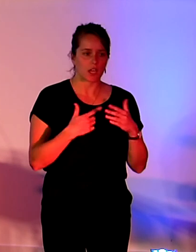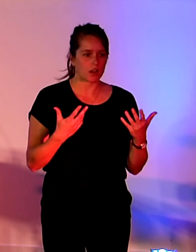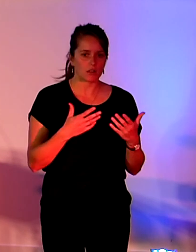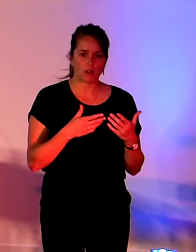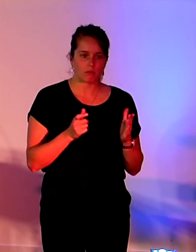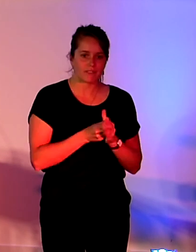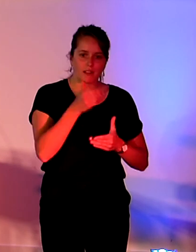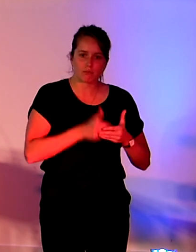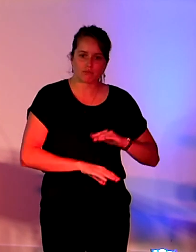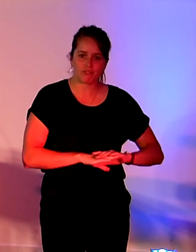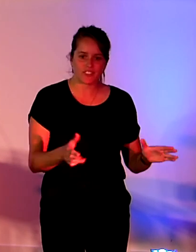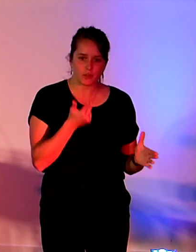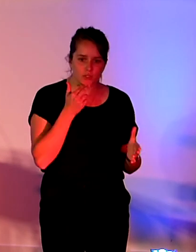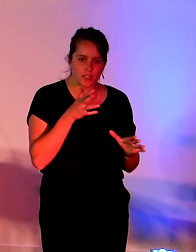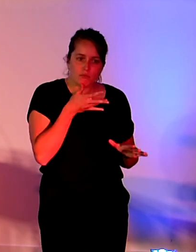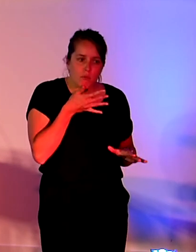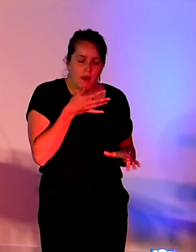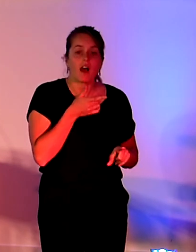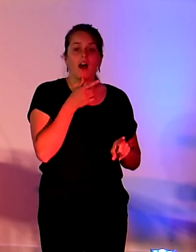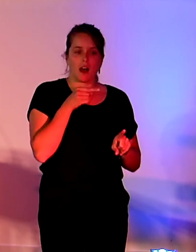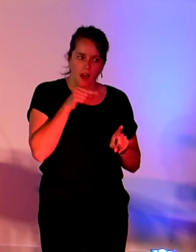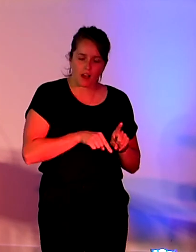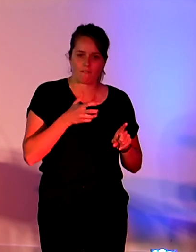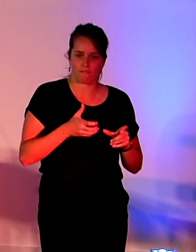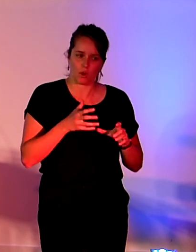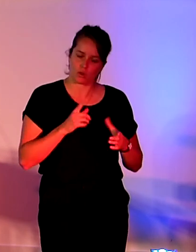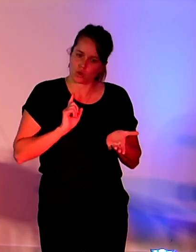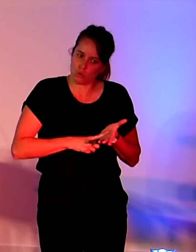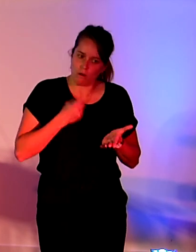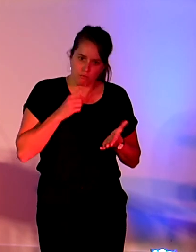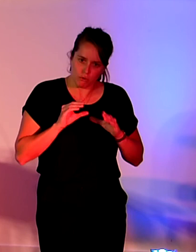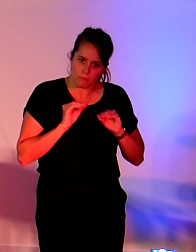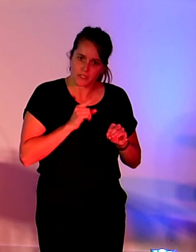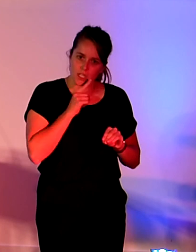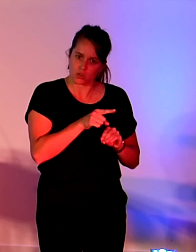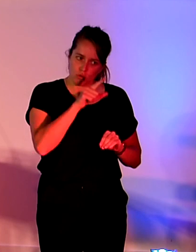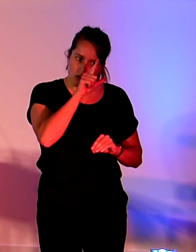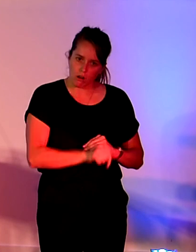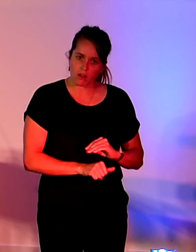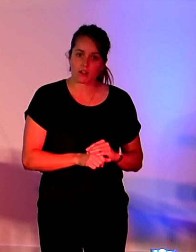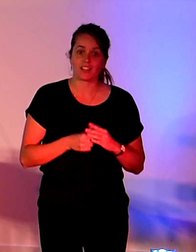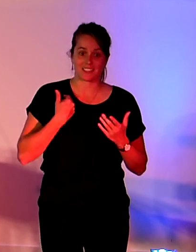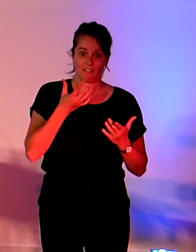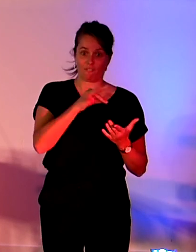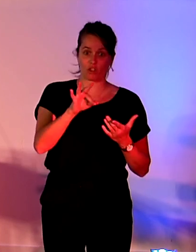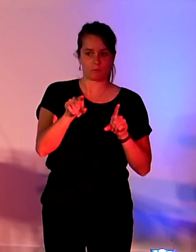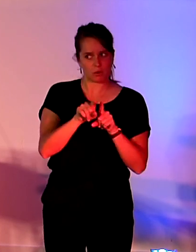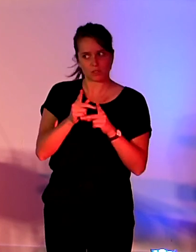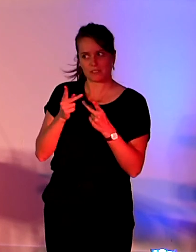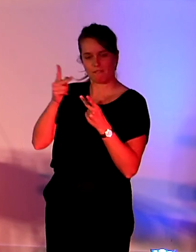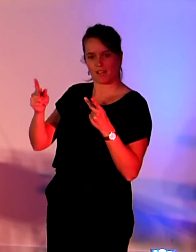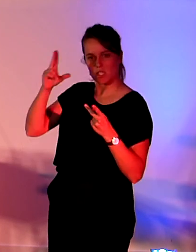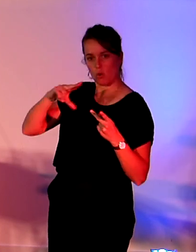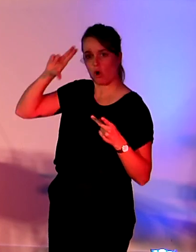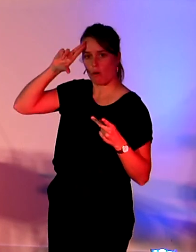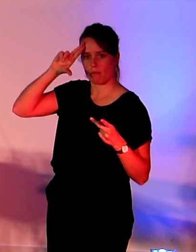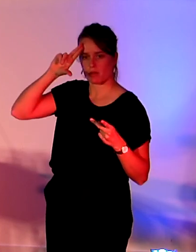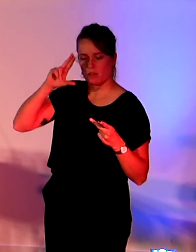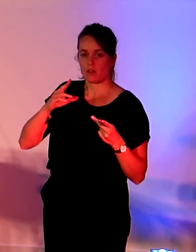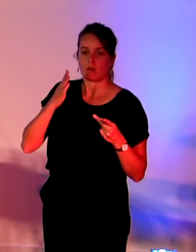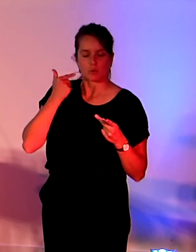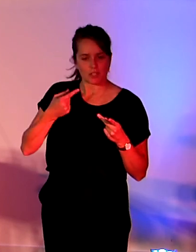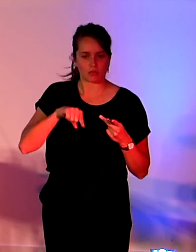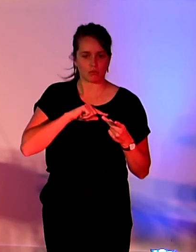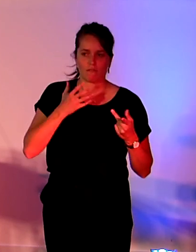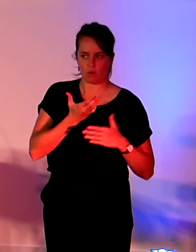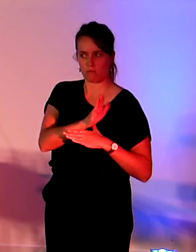on a tous ces travaux à la fois à l'échelle française et européenne. Et on souhaite vraiment porter nos travaux à l